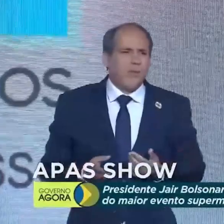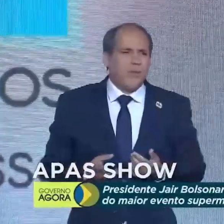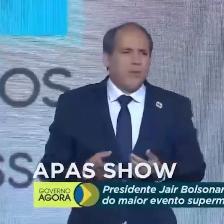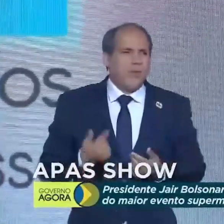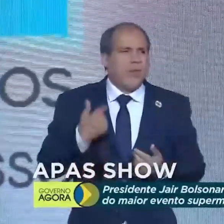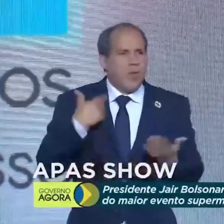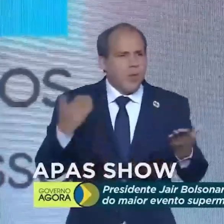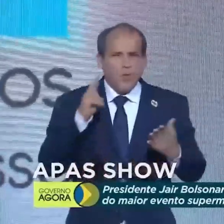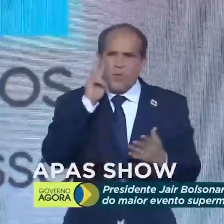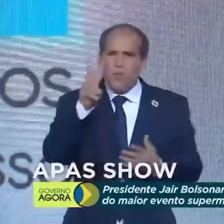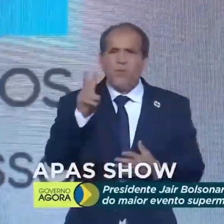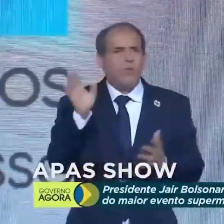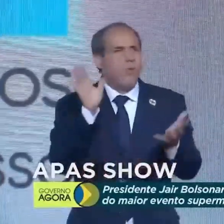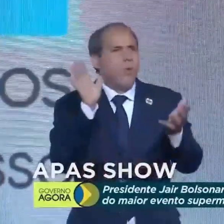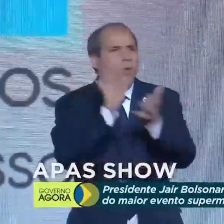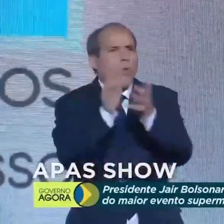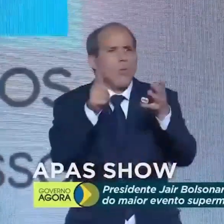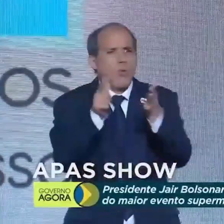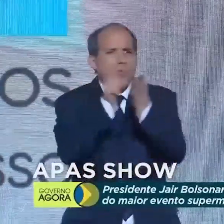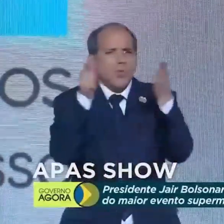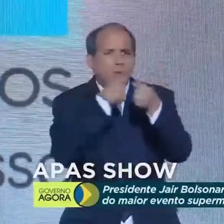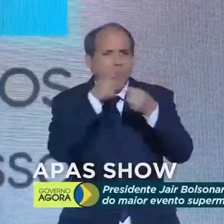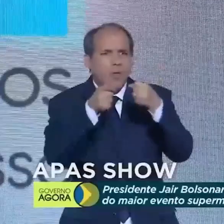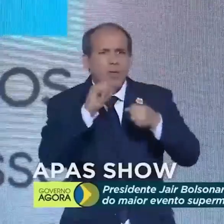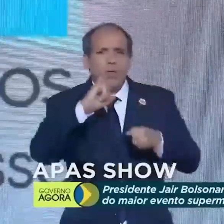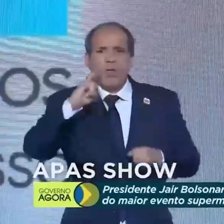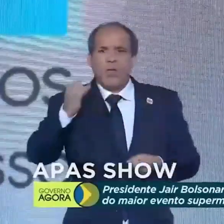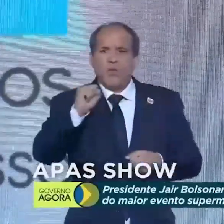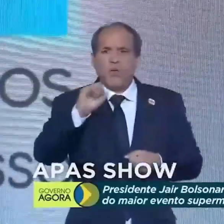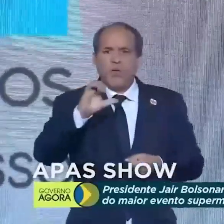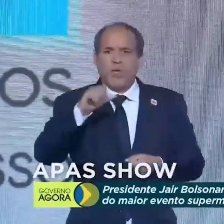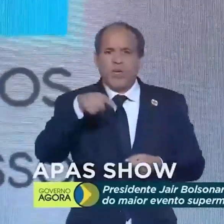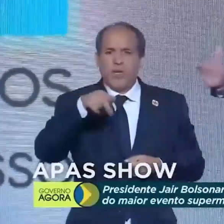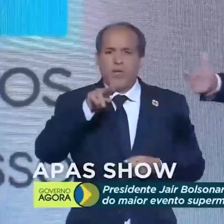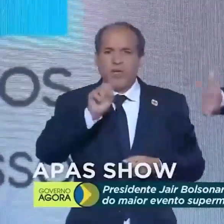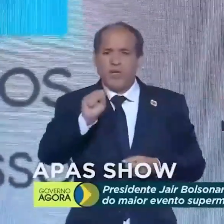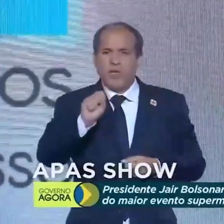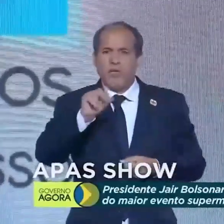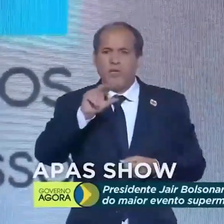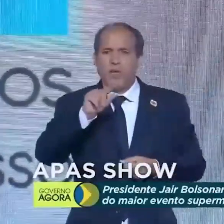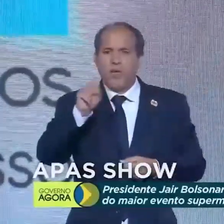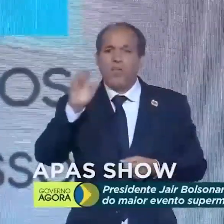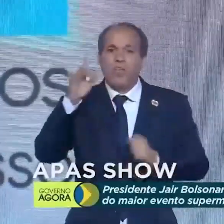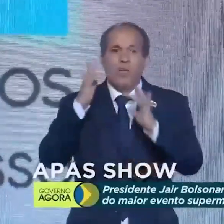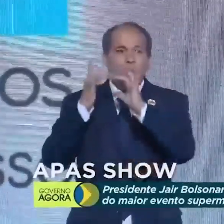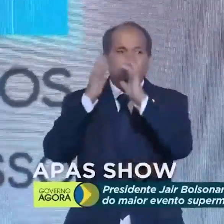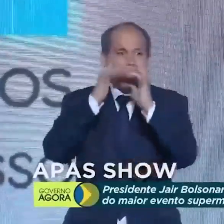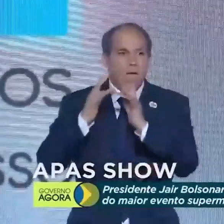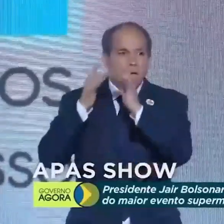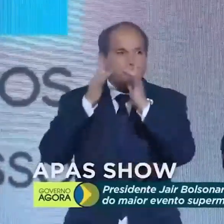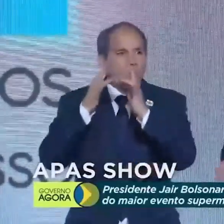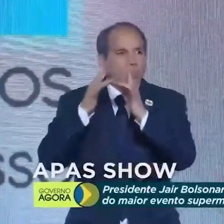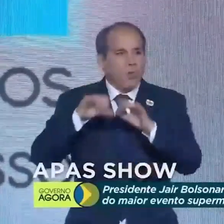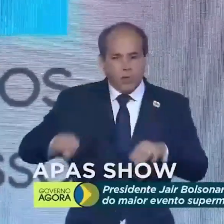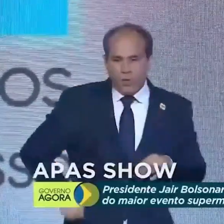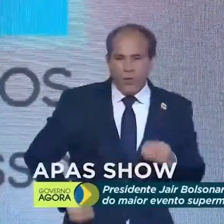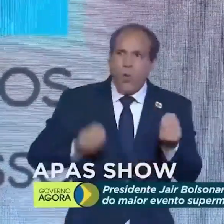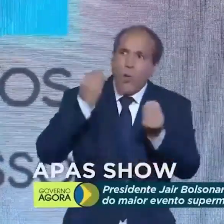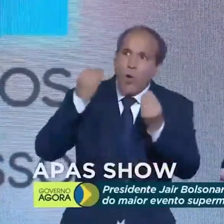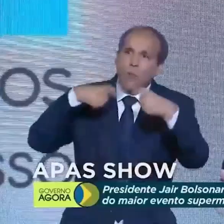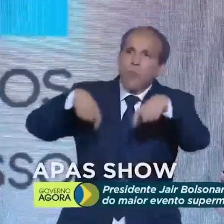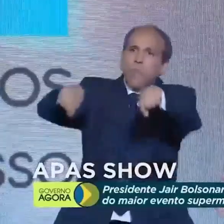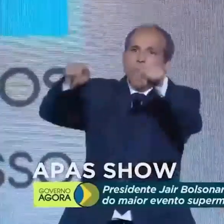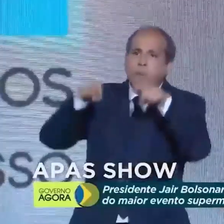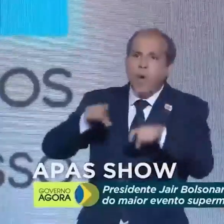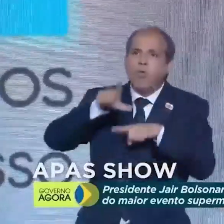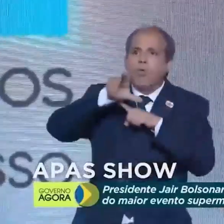Eu vejo hoje na mídia aqui que o nosso querido Jacques Wagner já está entrando em contato com embaixadores sobre a posse do Lula.